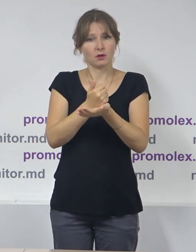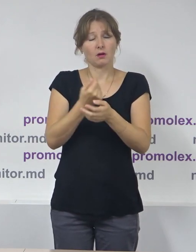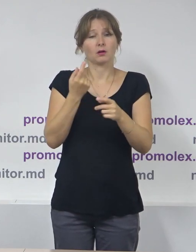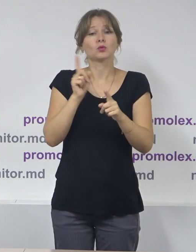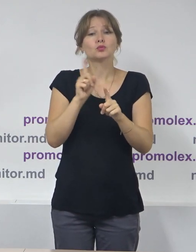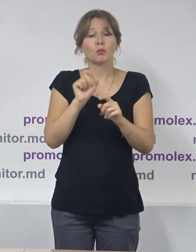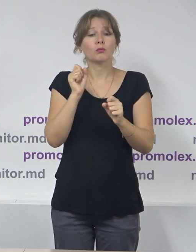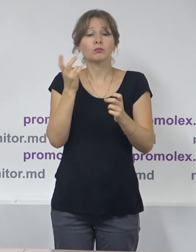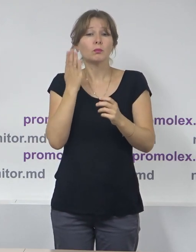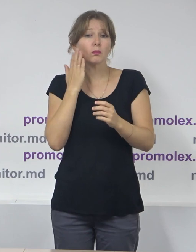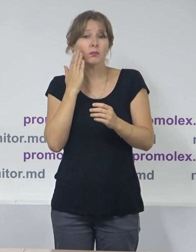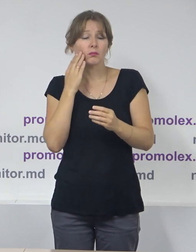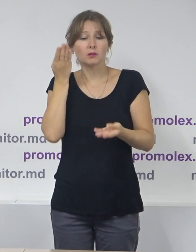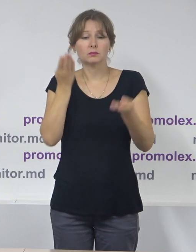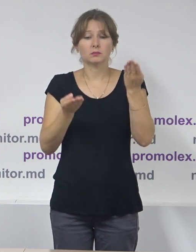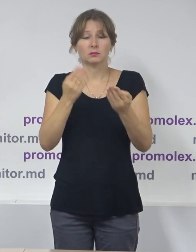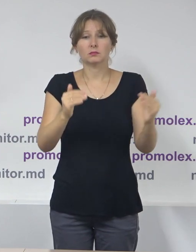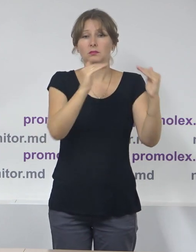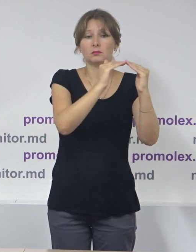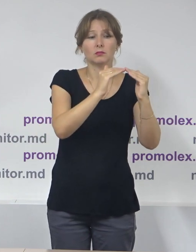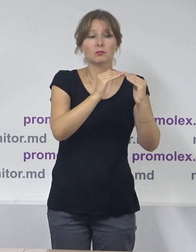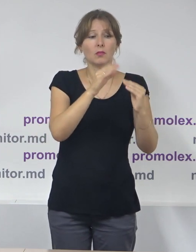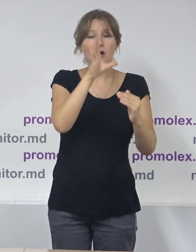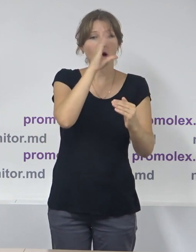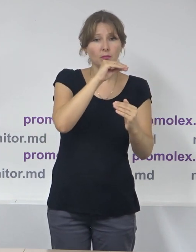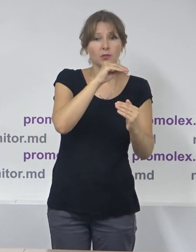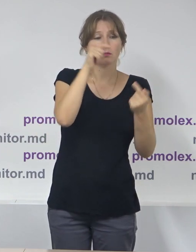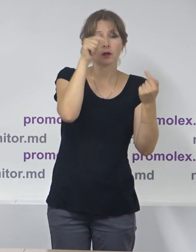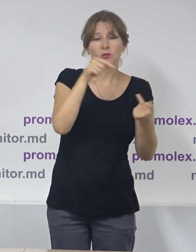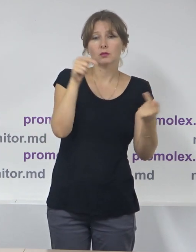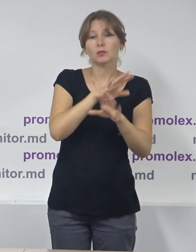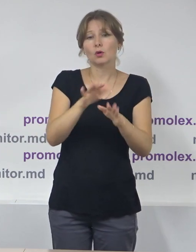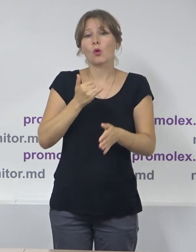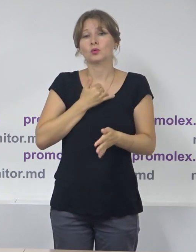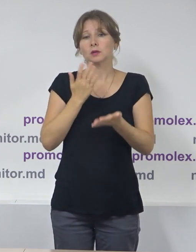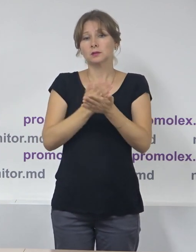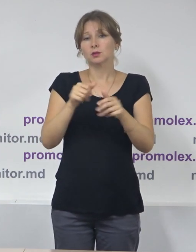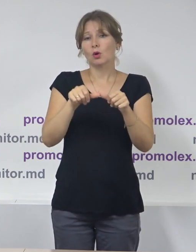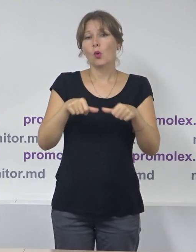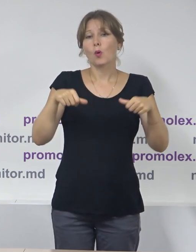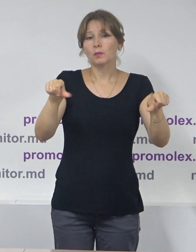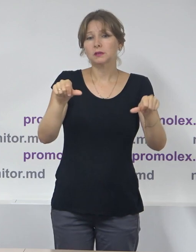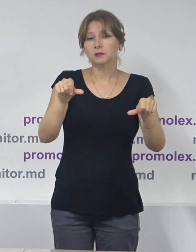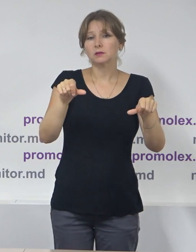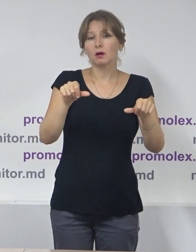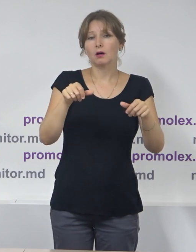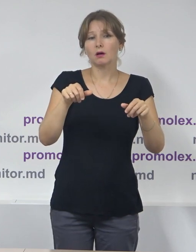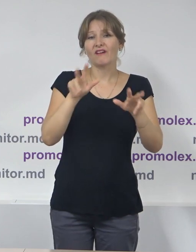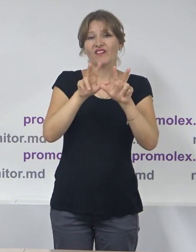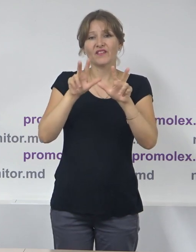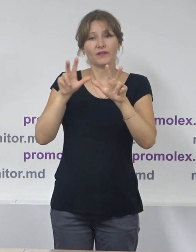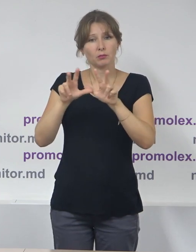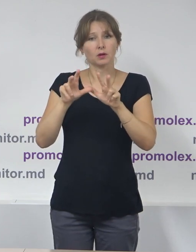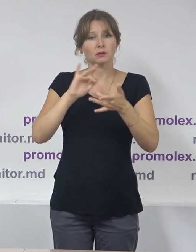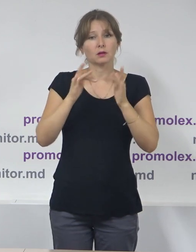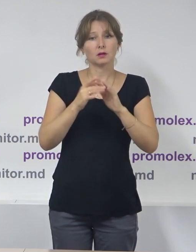pentru a compara, pentru că informația, așa cum noi am văzut-o, am găsit-o pe pagina Comisiei Electorale Centrale și, după cum